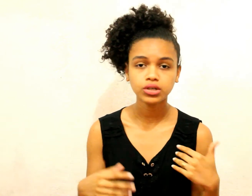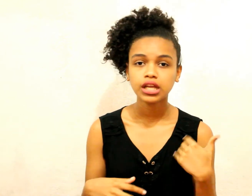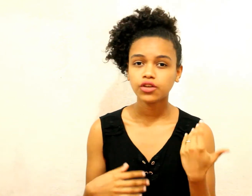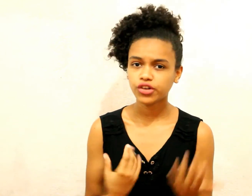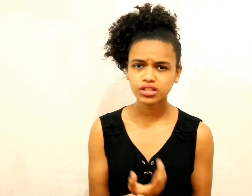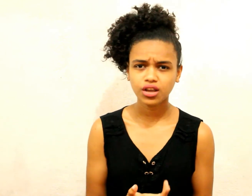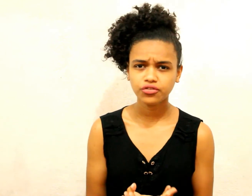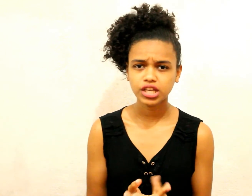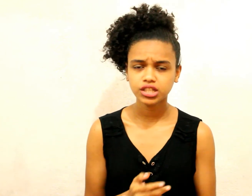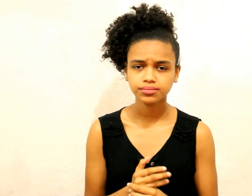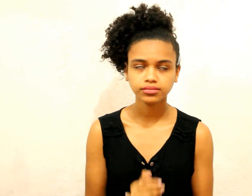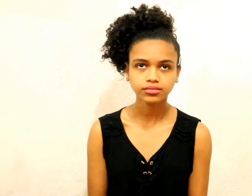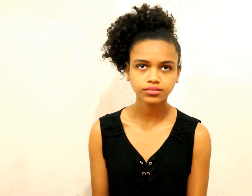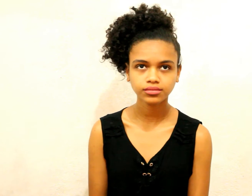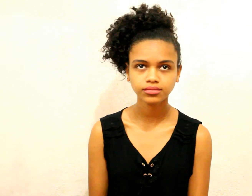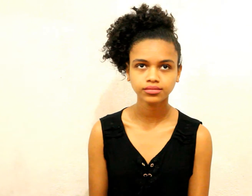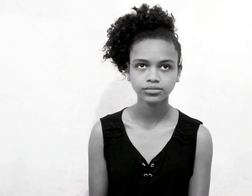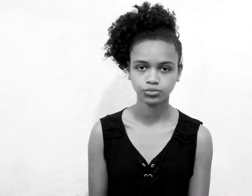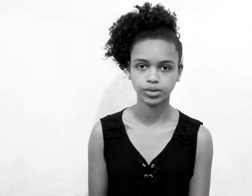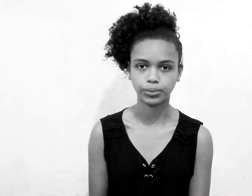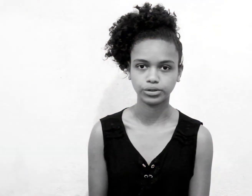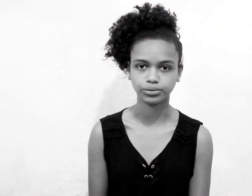E foi isso que eu fiz Não importa